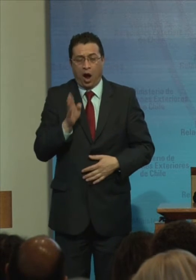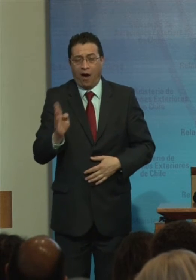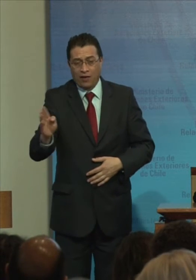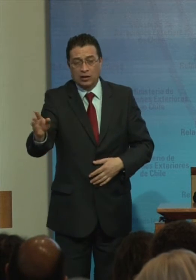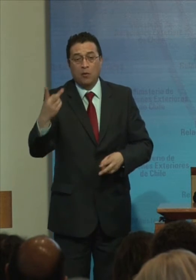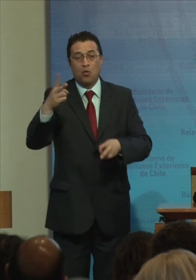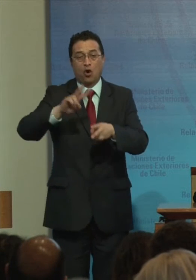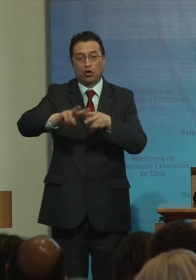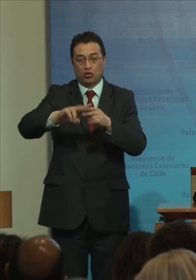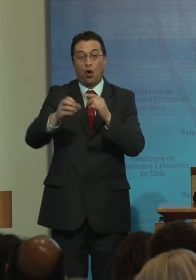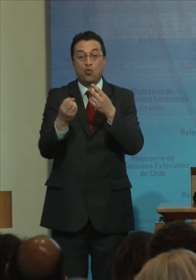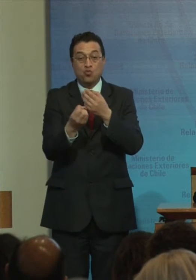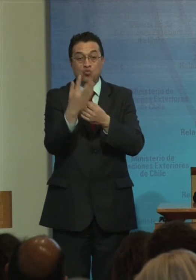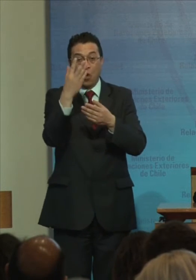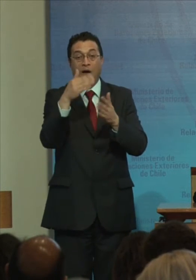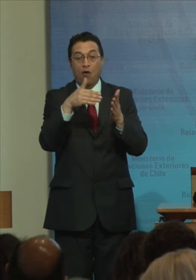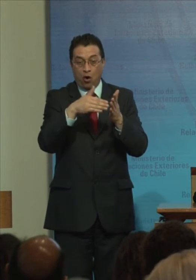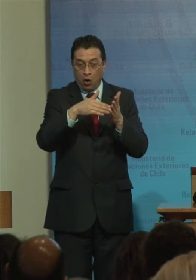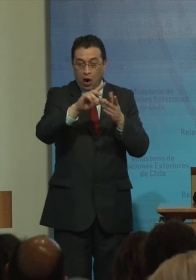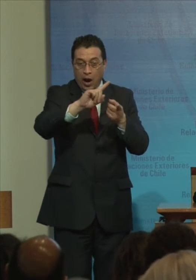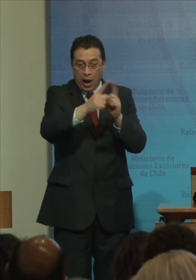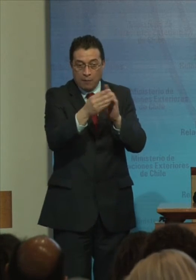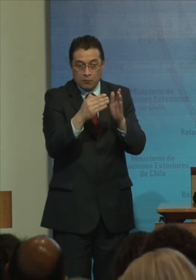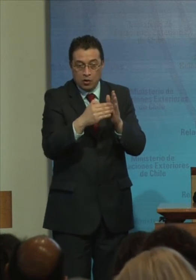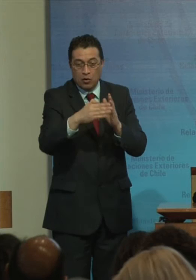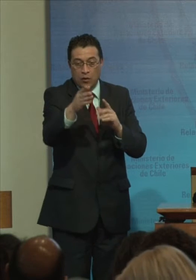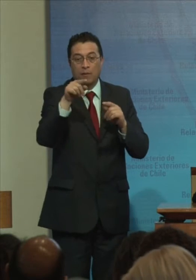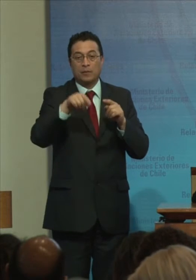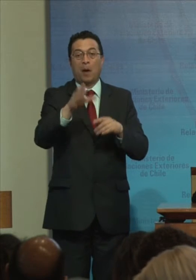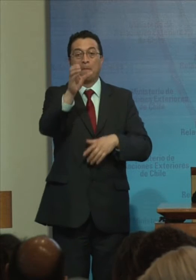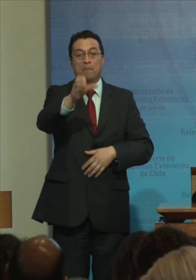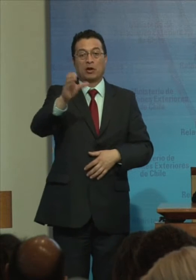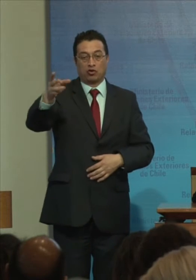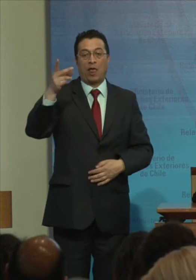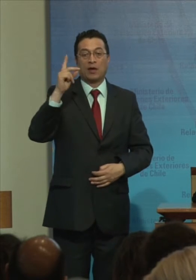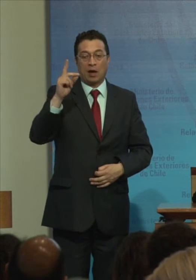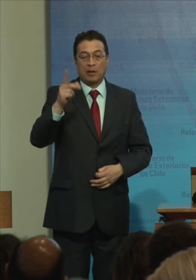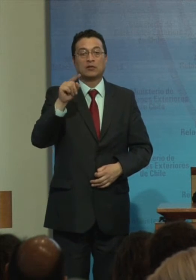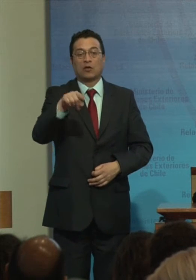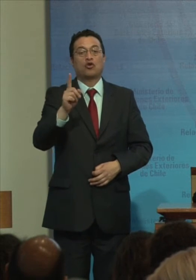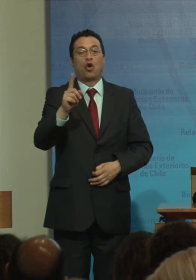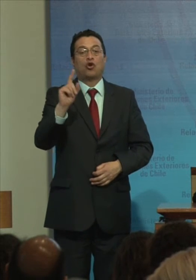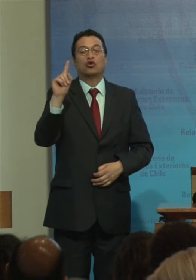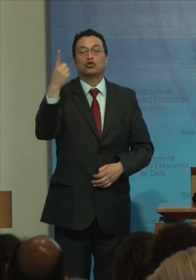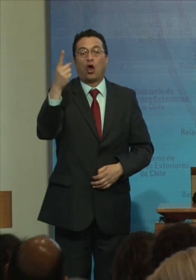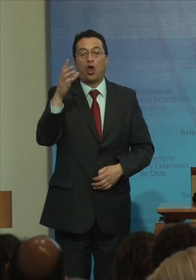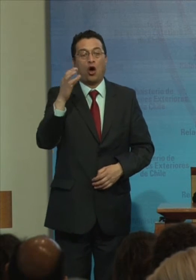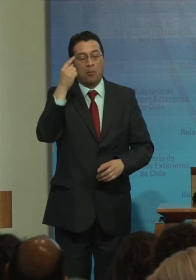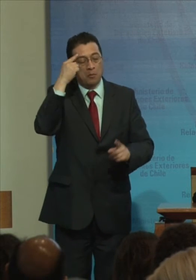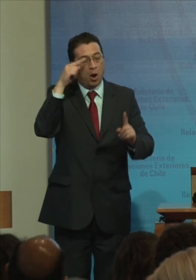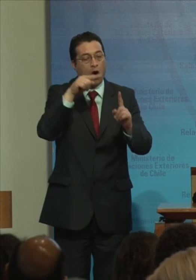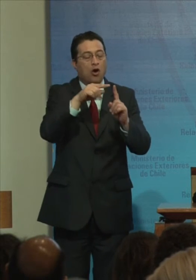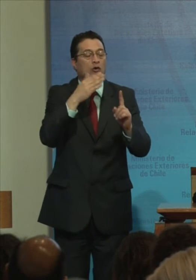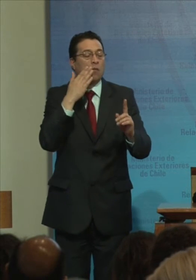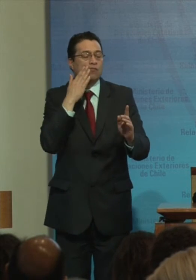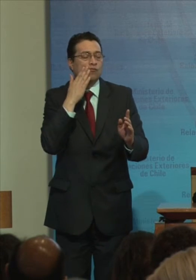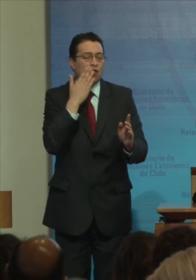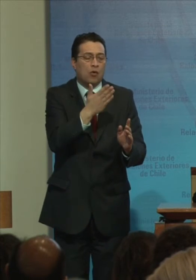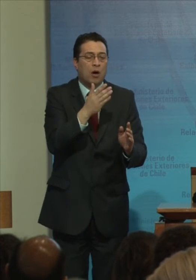construcción De un nuevo Paradigma Donde la persona Con discapacidad Ya no son Objeto De la caridad